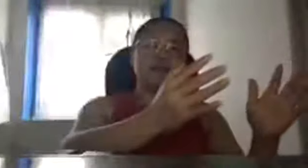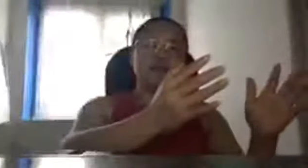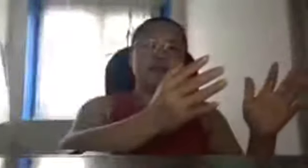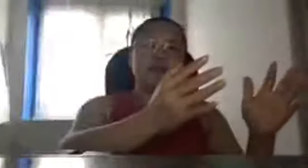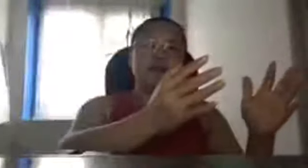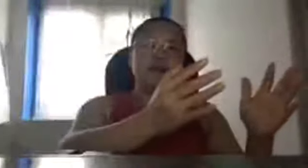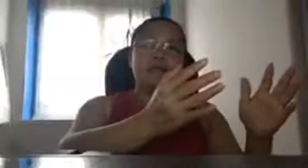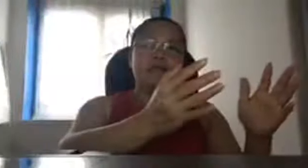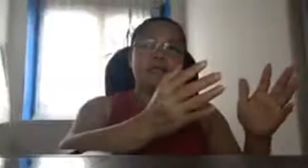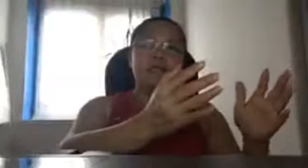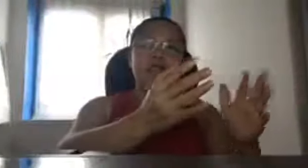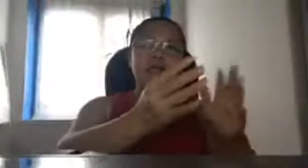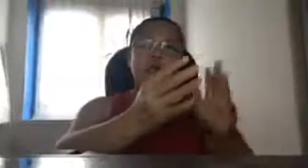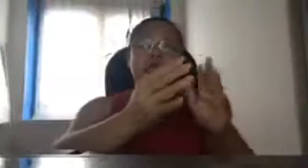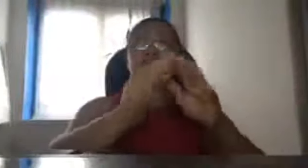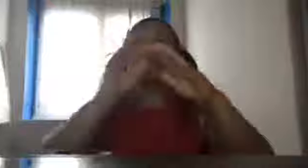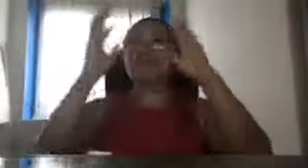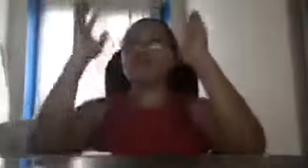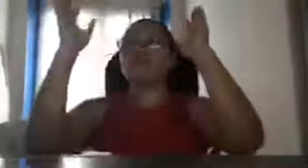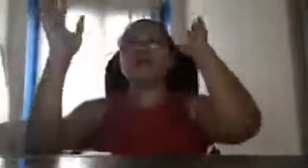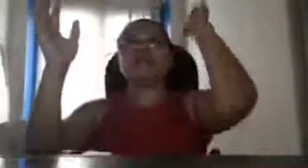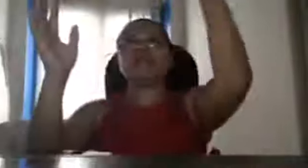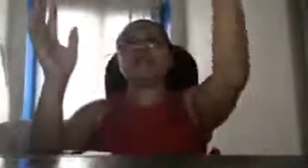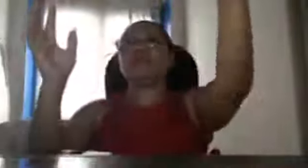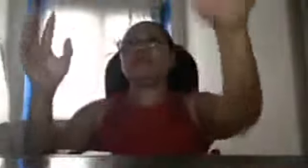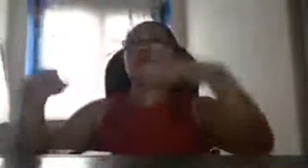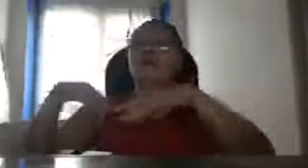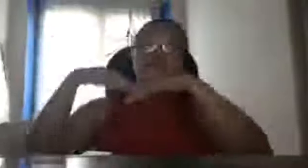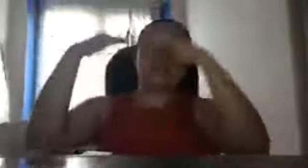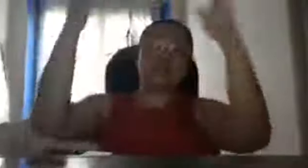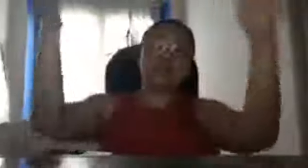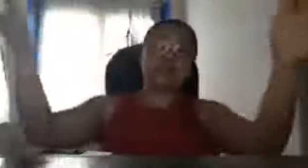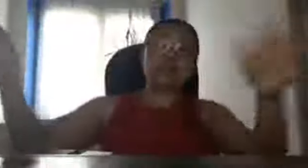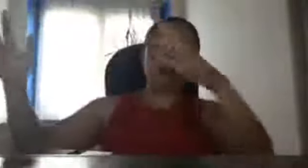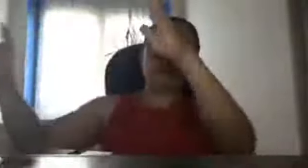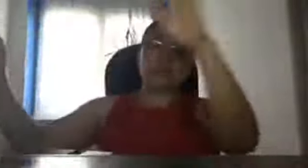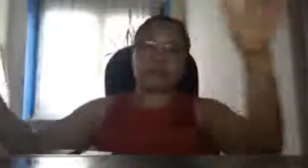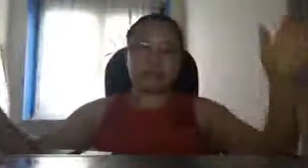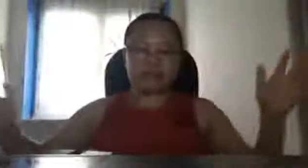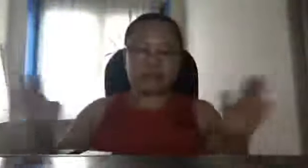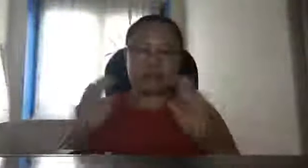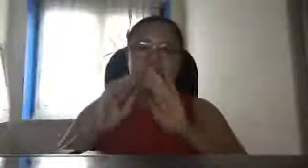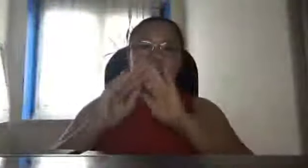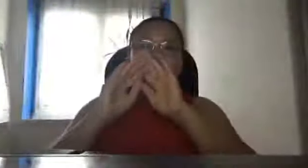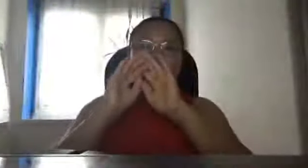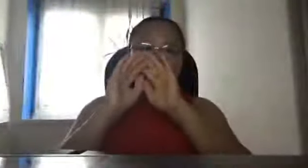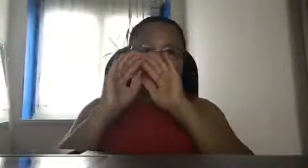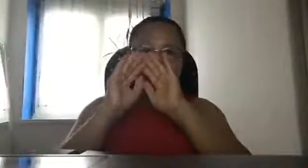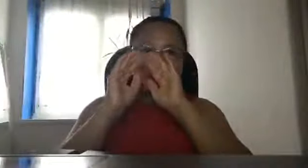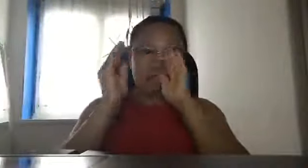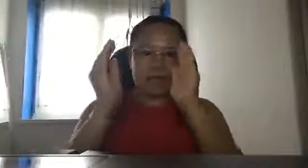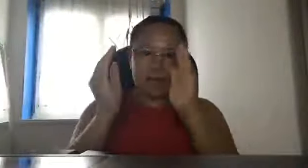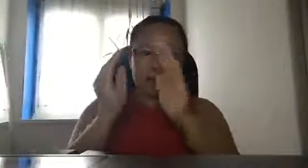manila or municipality litsi mindanao kung saan saan basta maliit lang